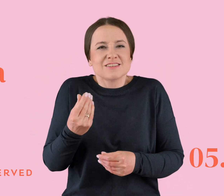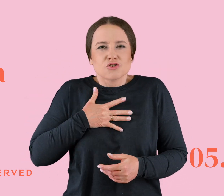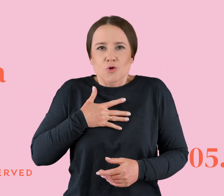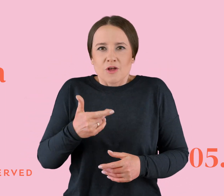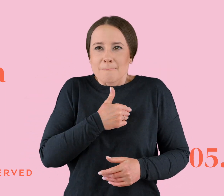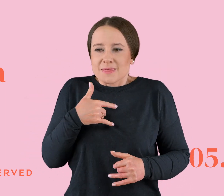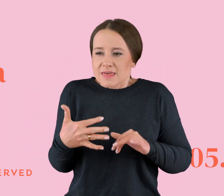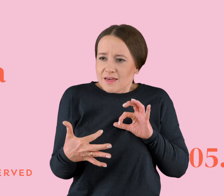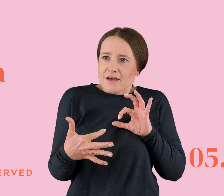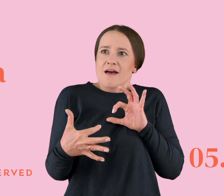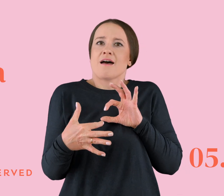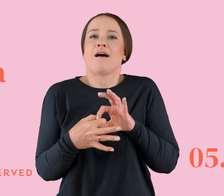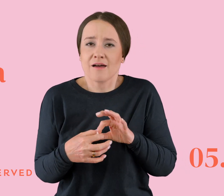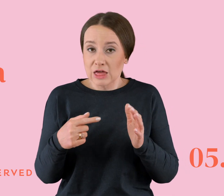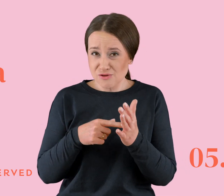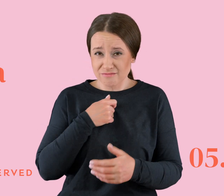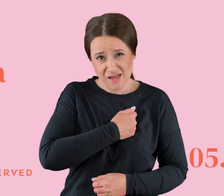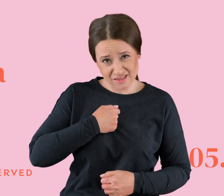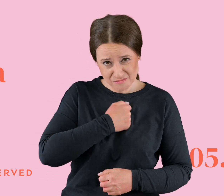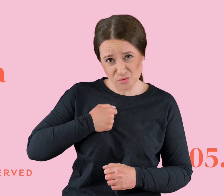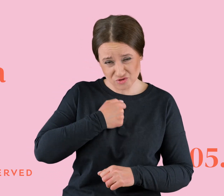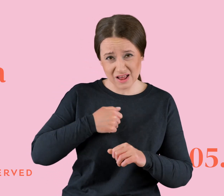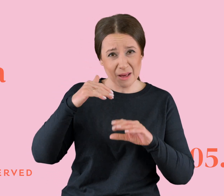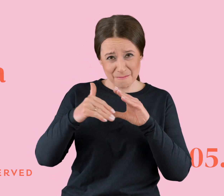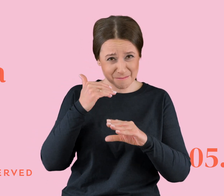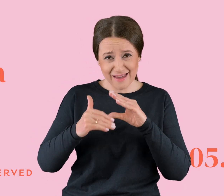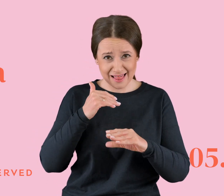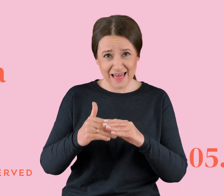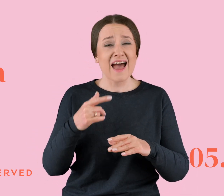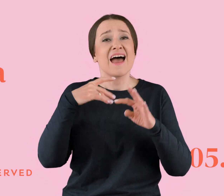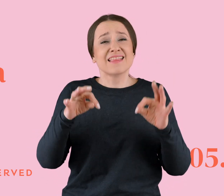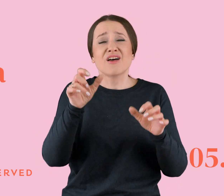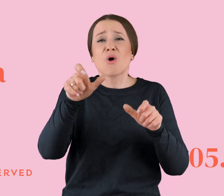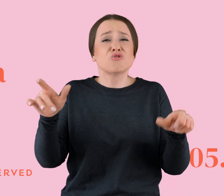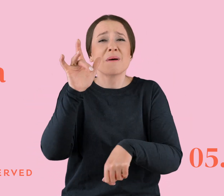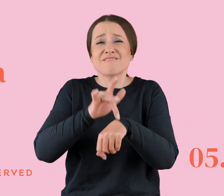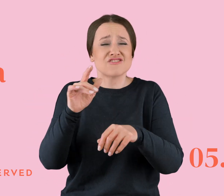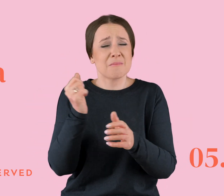I teraz najsmutniejsza część tego maila i osoby, co są wrażliwsze na krzywdę innych. Serio, zatkajcie uszy, bo to jest bardzo smutne.